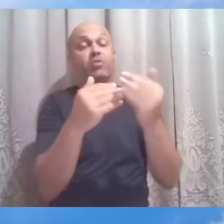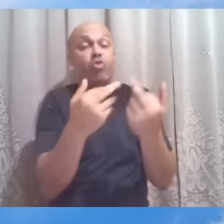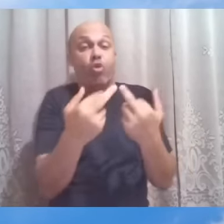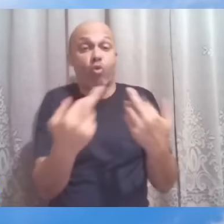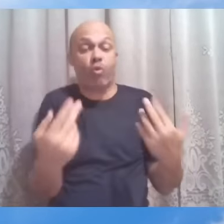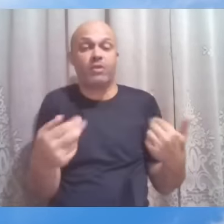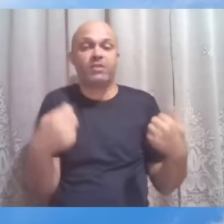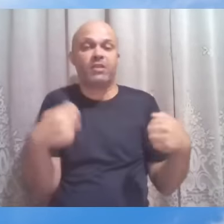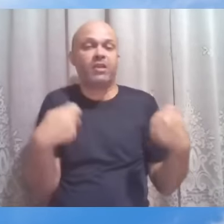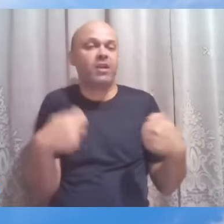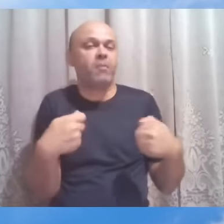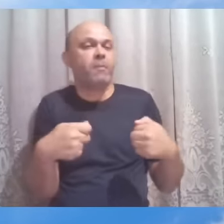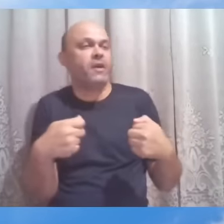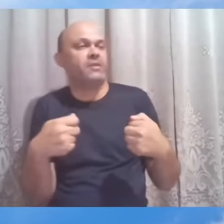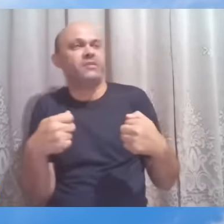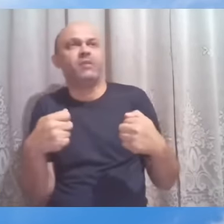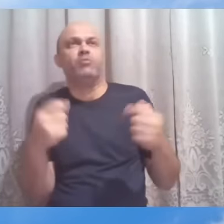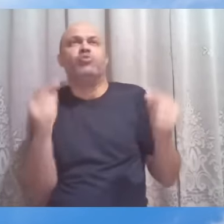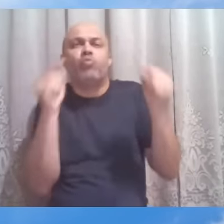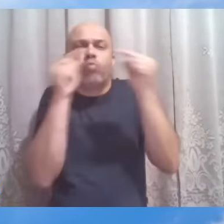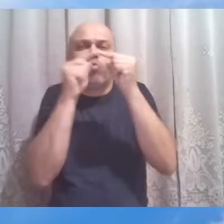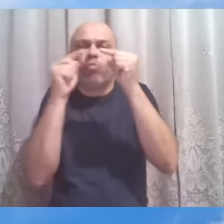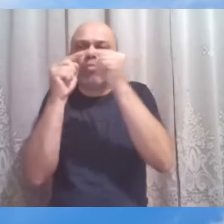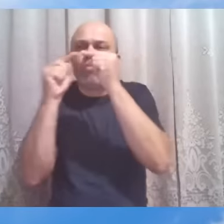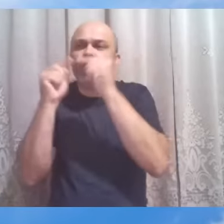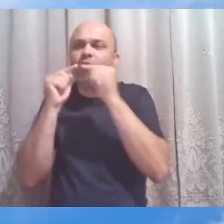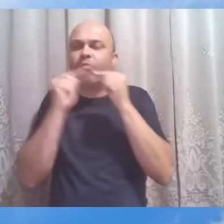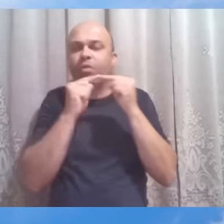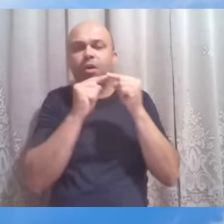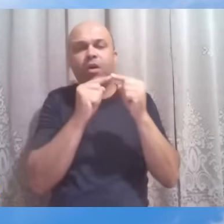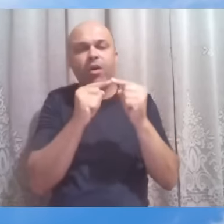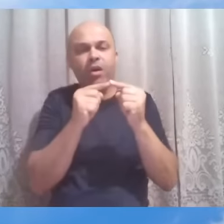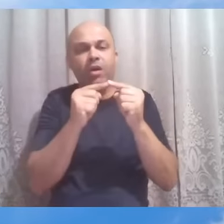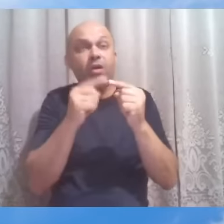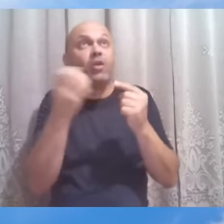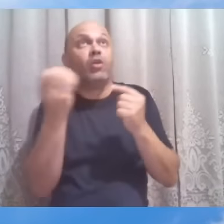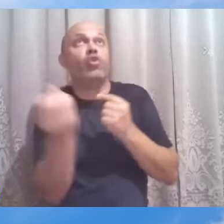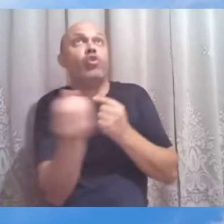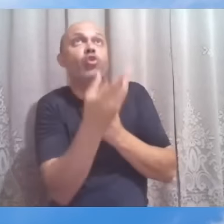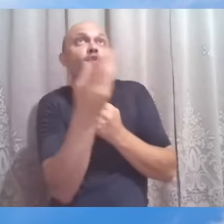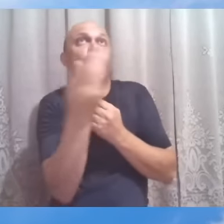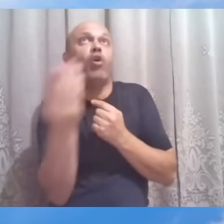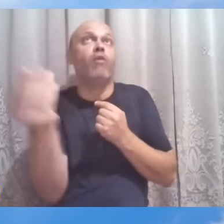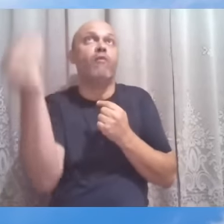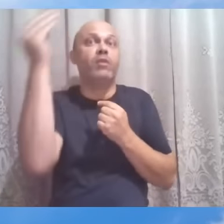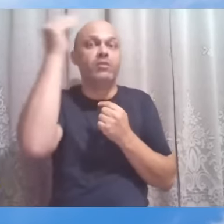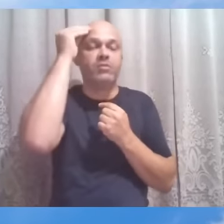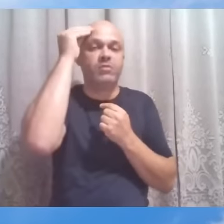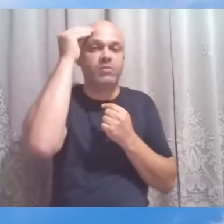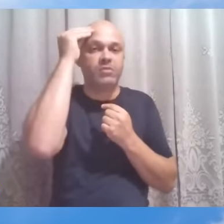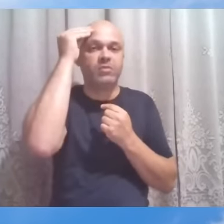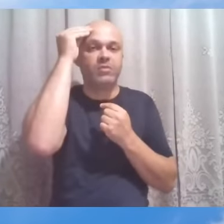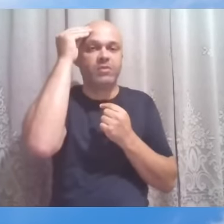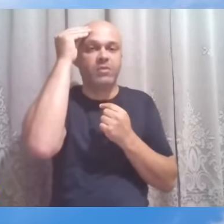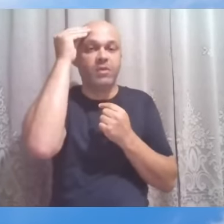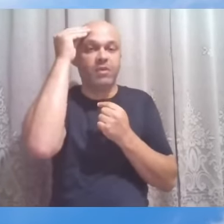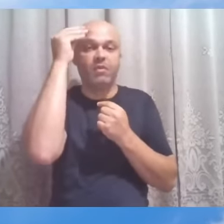conjugar, pontos a conectar, novas inspirações a receber, que nos explicarão, então,